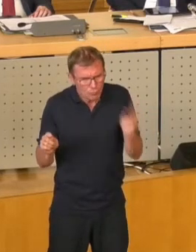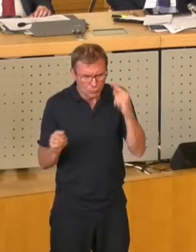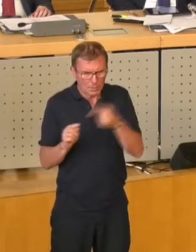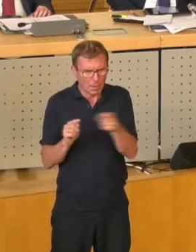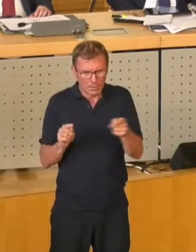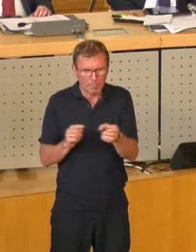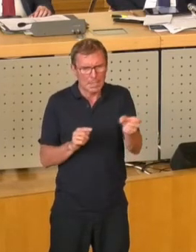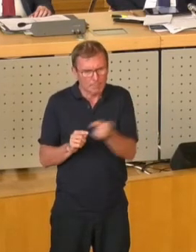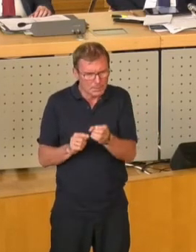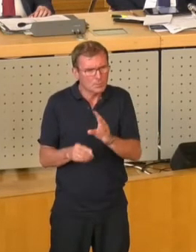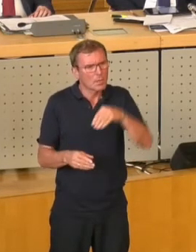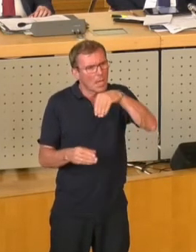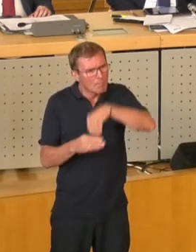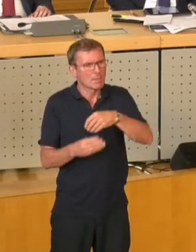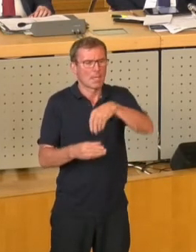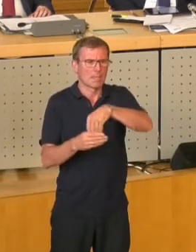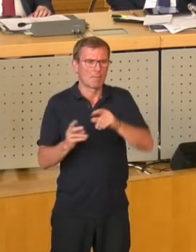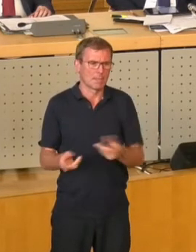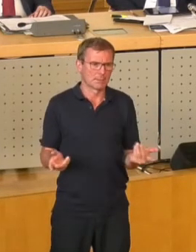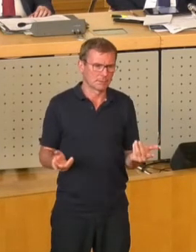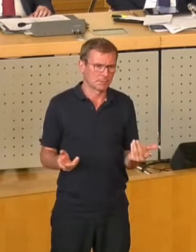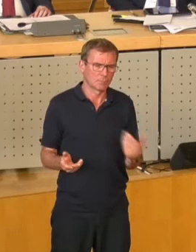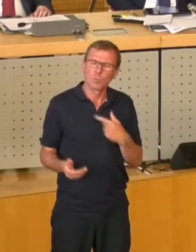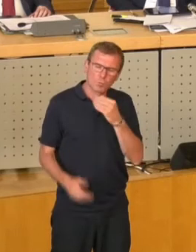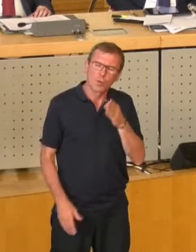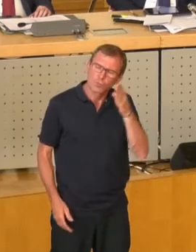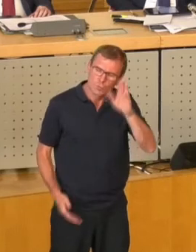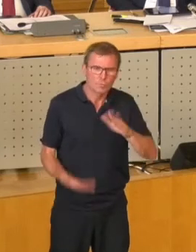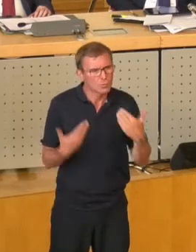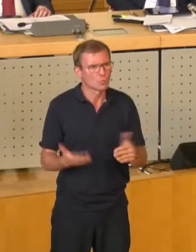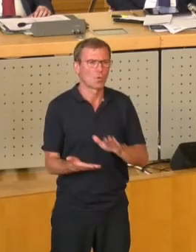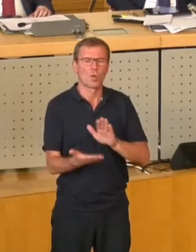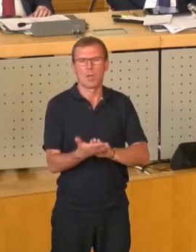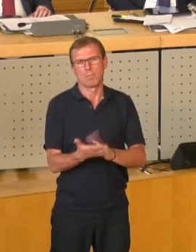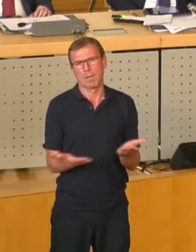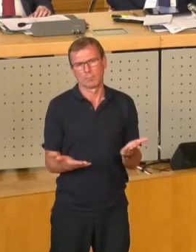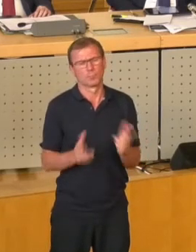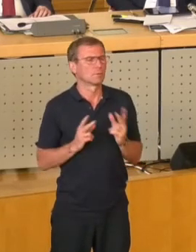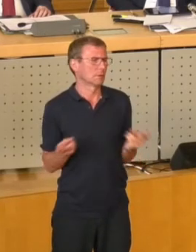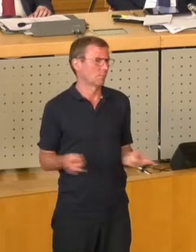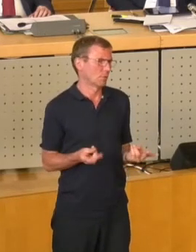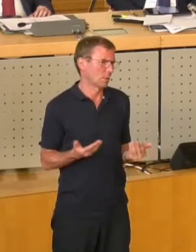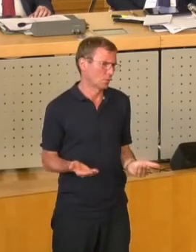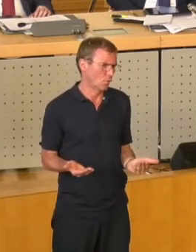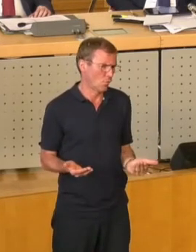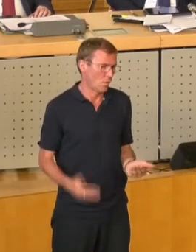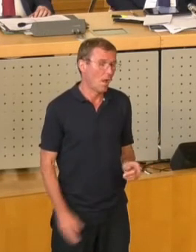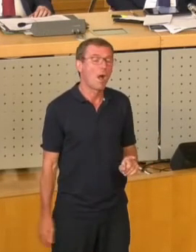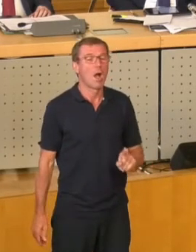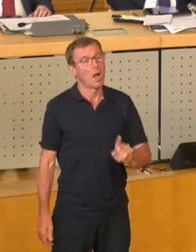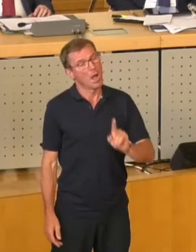solchen Besetzungen mitgenommen wird. Das werden wir auch weiterhin selbstverständlich so handhaben. Es ist aber